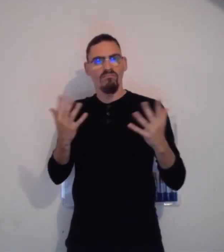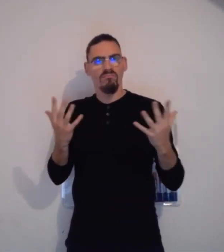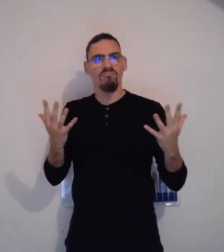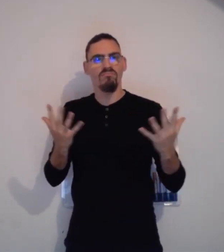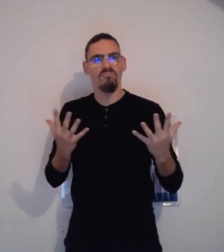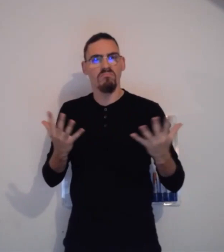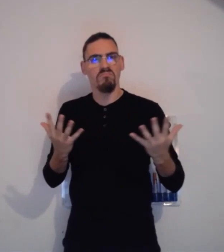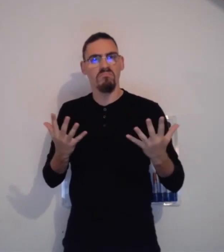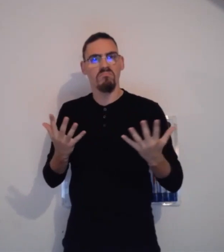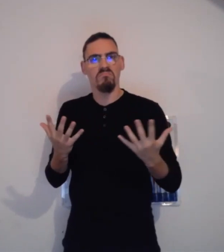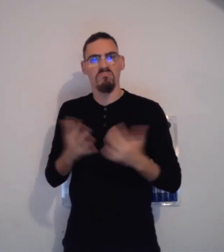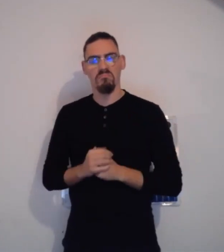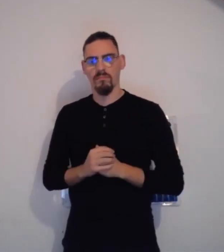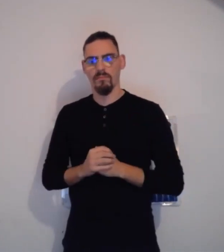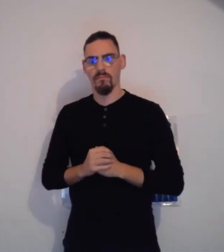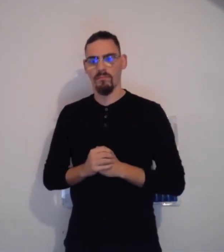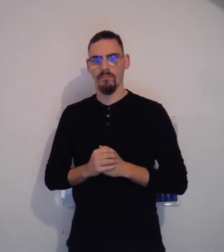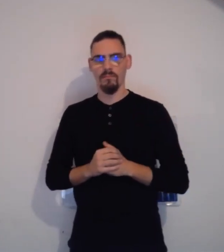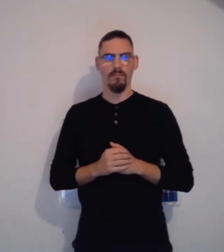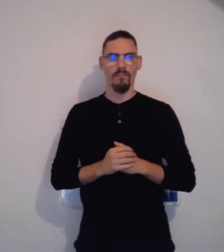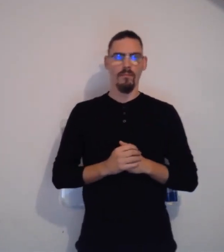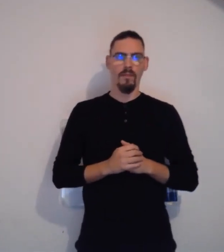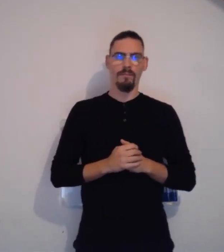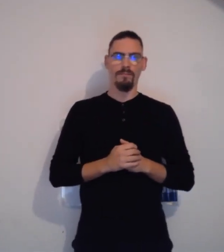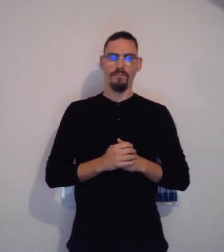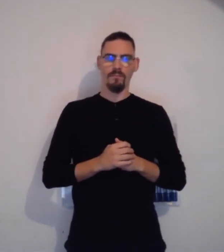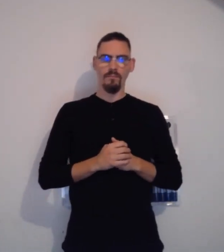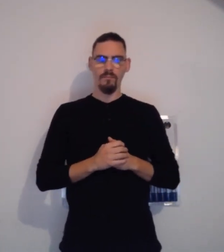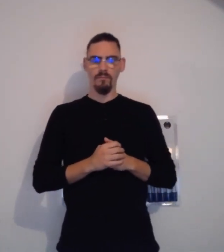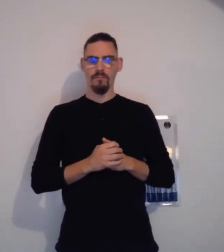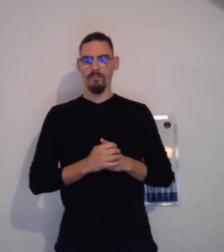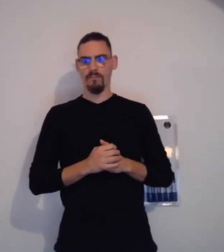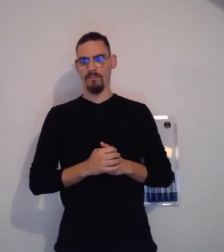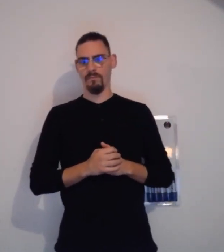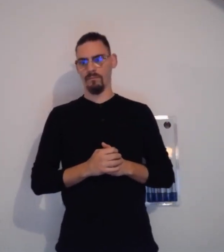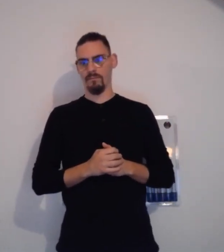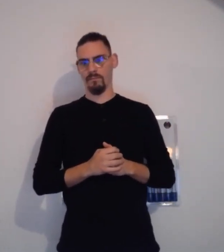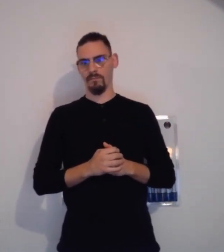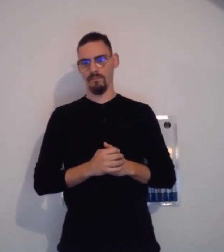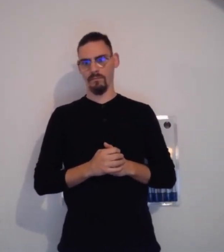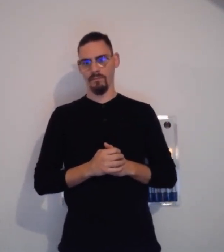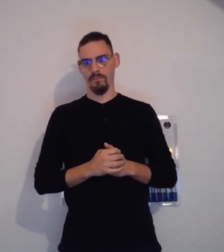Chez nous, les personnes sourdes, nous utilisons la langue des signes. Mais, du coup, qu'est-ce que c'est?